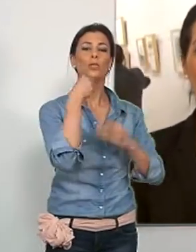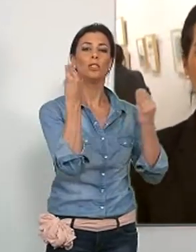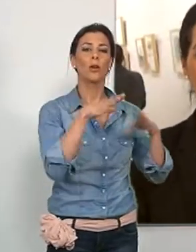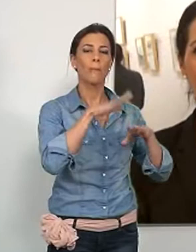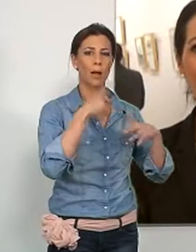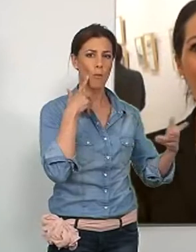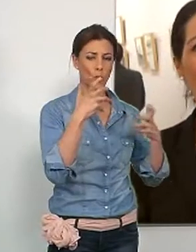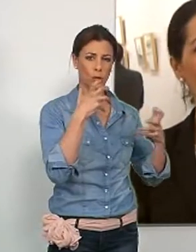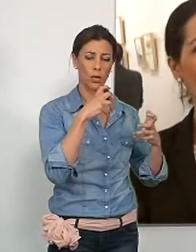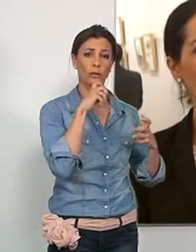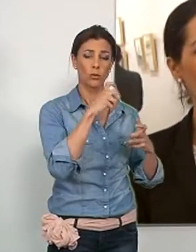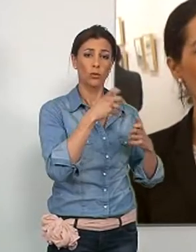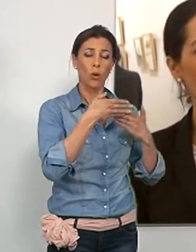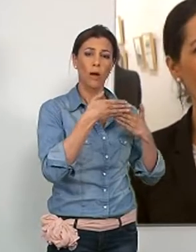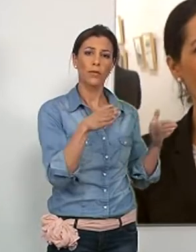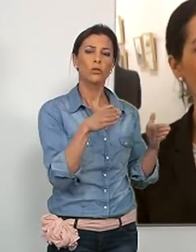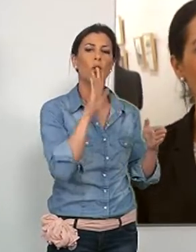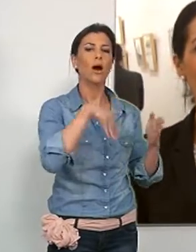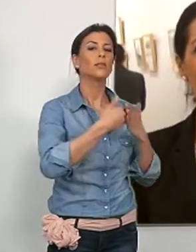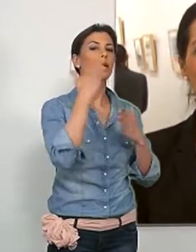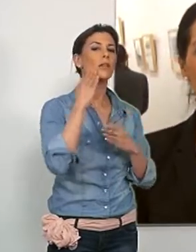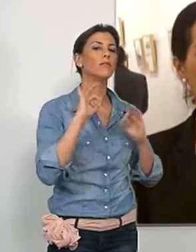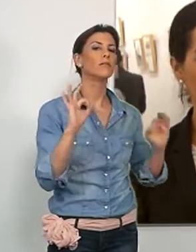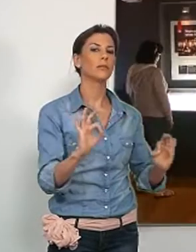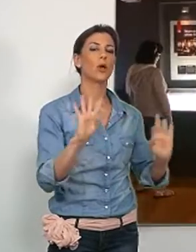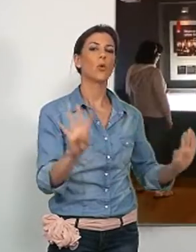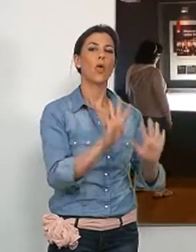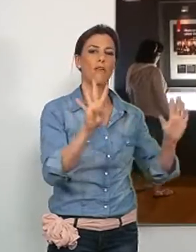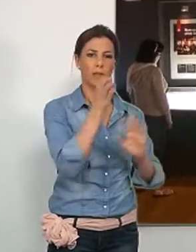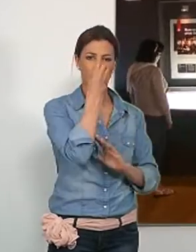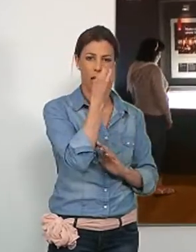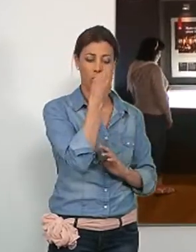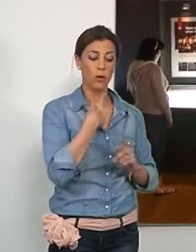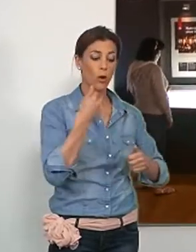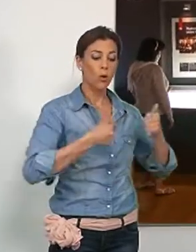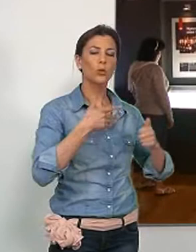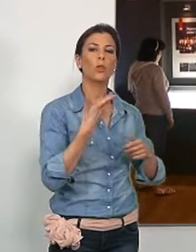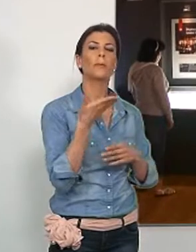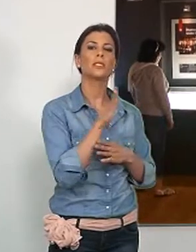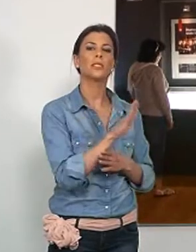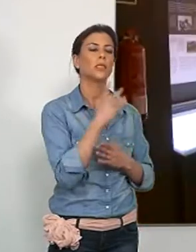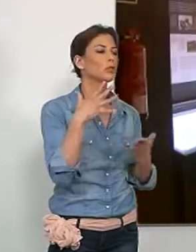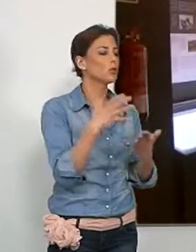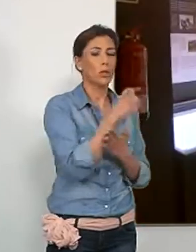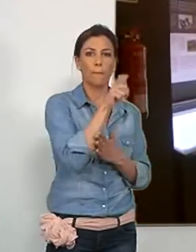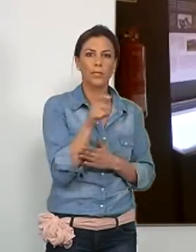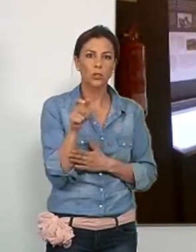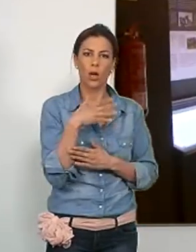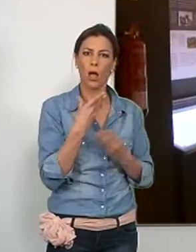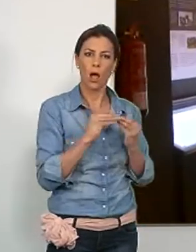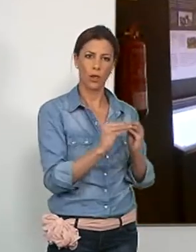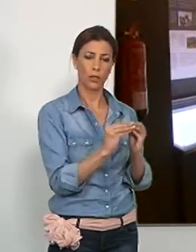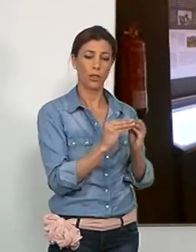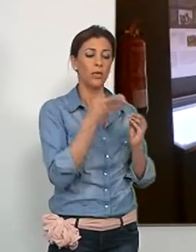para un museo, que permanecerá abierto hasta el día 9 de mayo. Al certamen podrán presentarse todo aquel